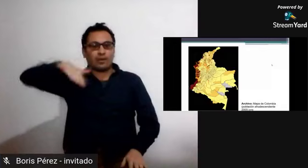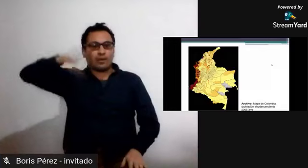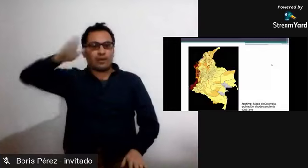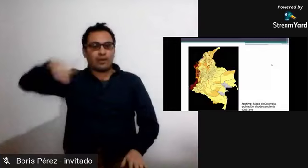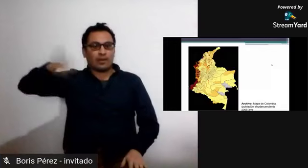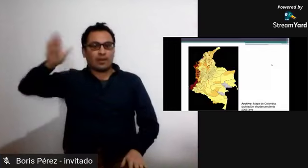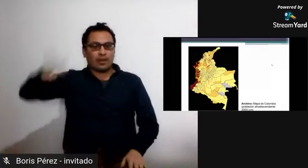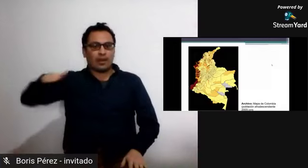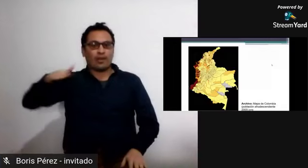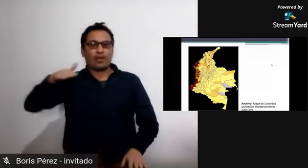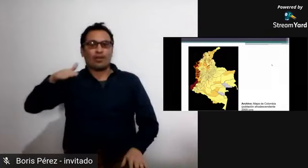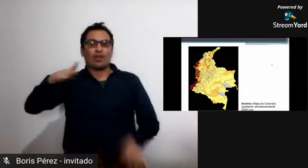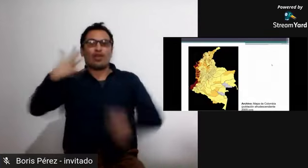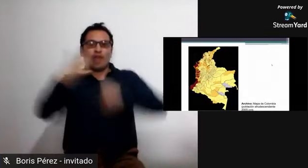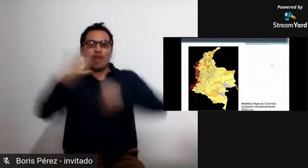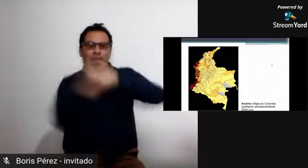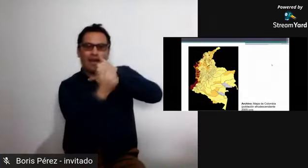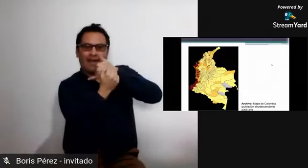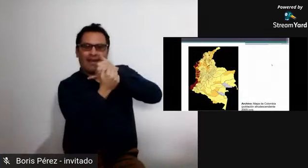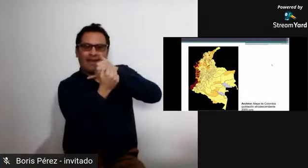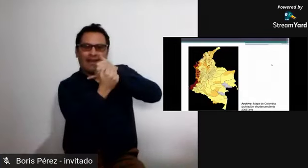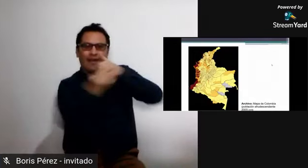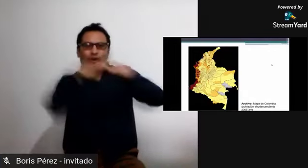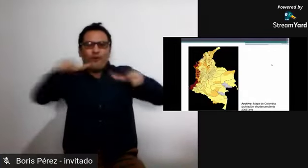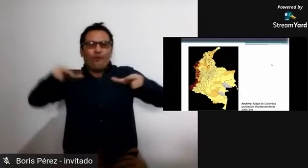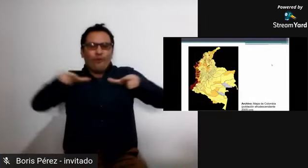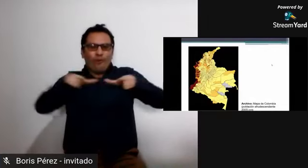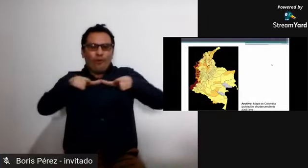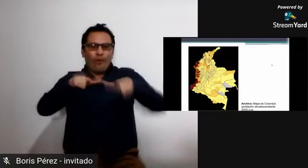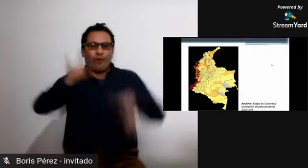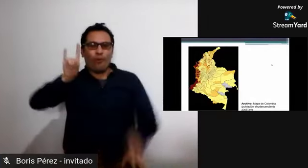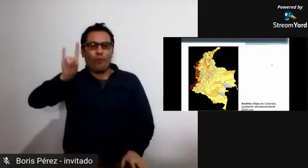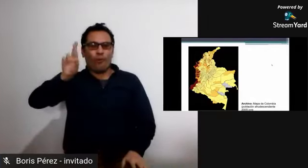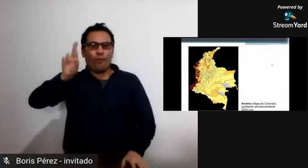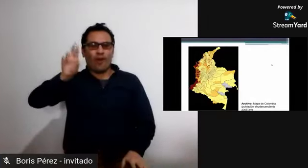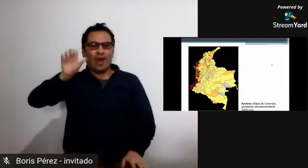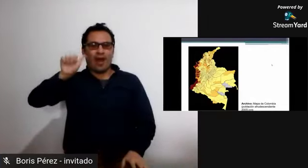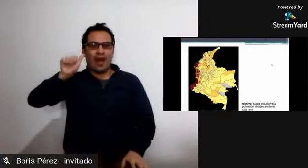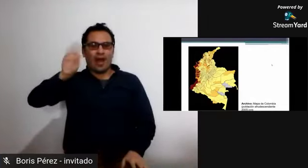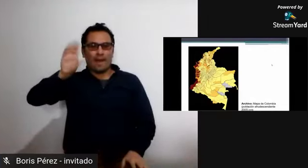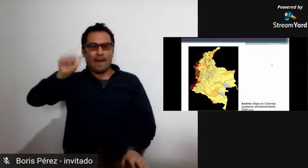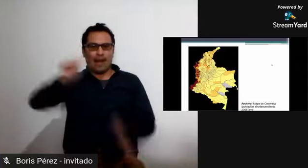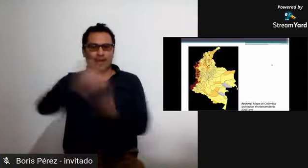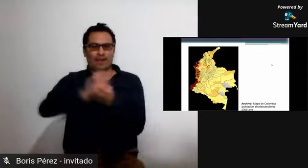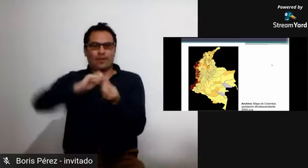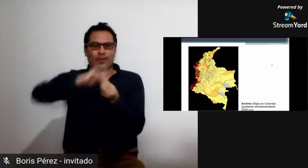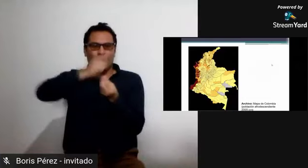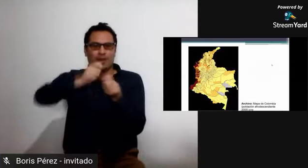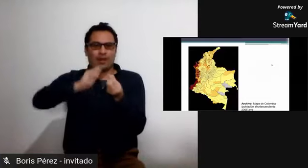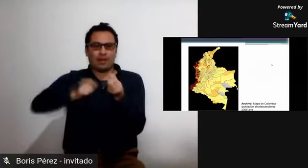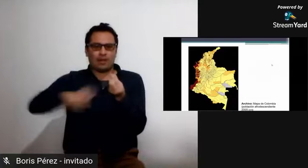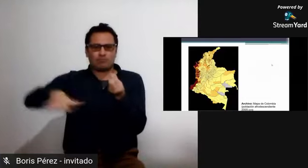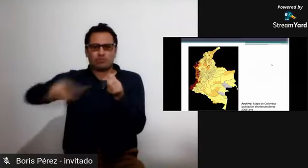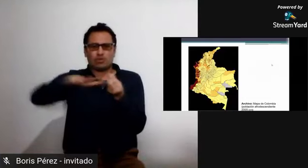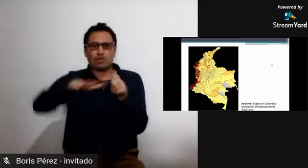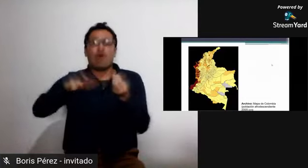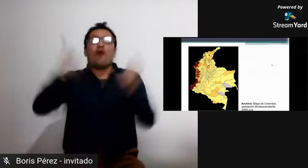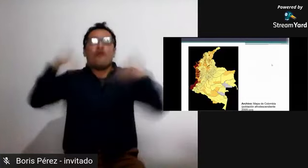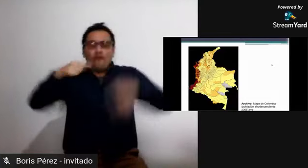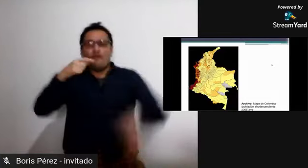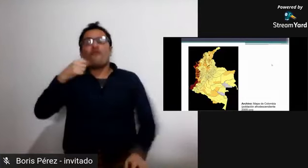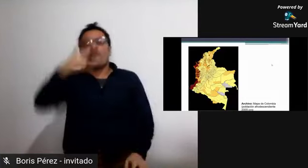de esa zona del caribe también encontramos algunos algunos asentamientos de grupos de personas